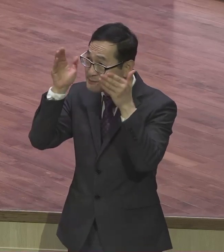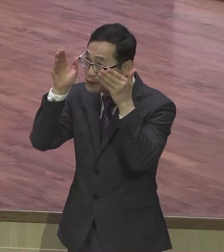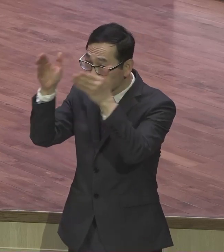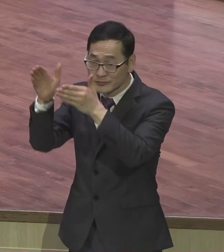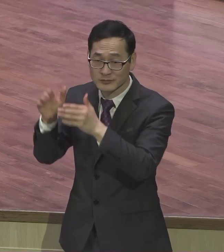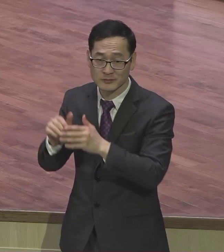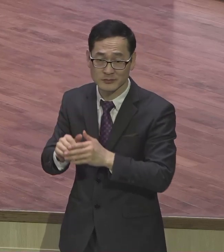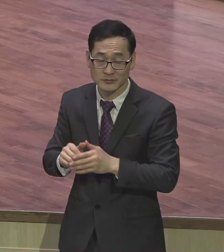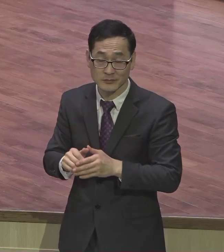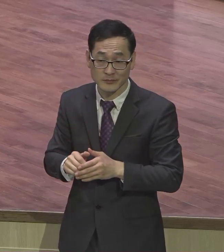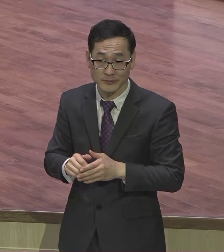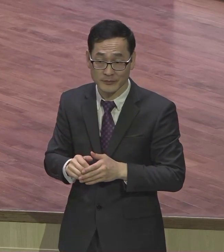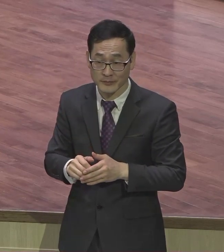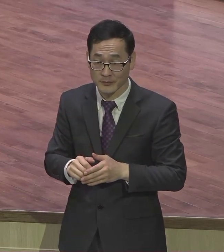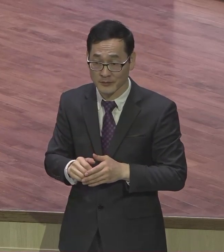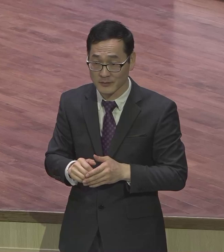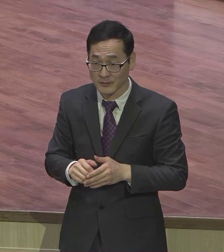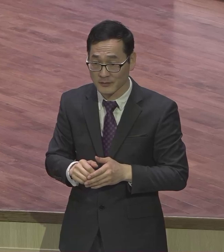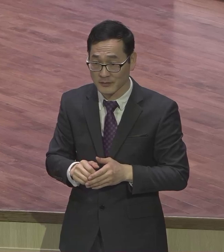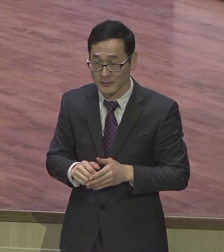분명히 보여주잖아요